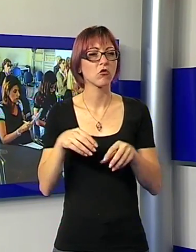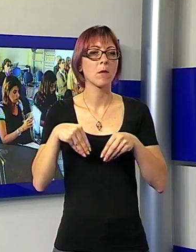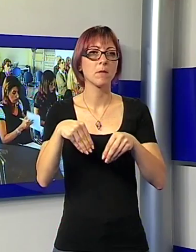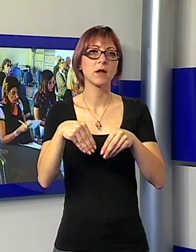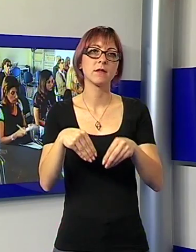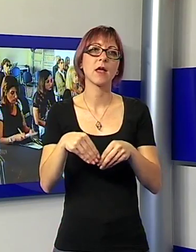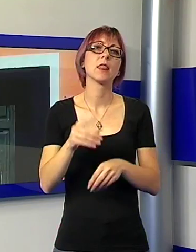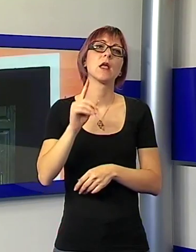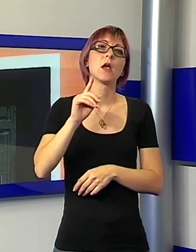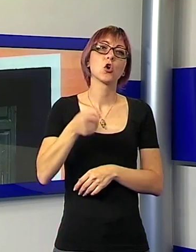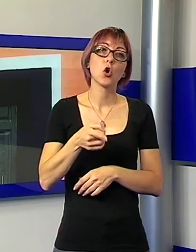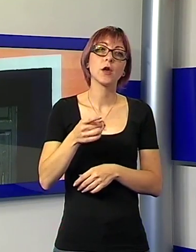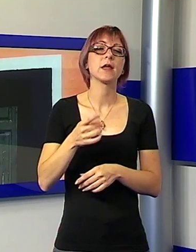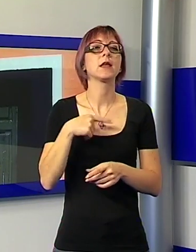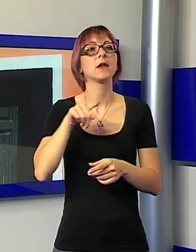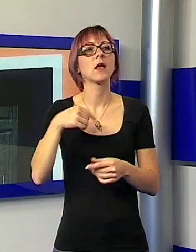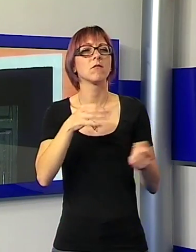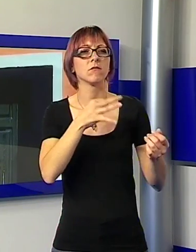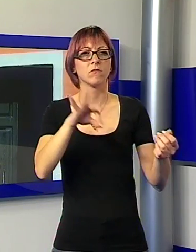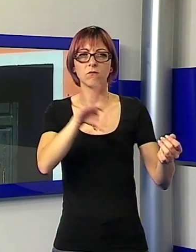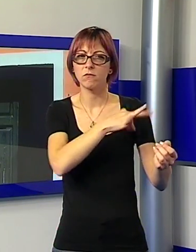di Bonn, e la violoncellista Monica Lescovar.